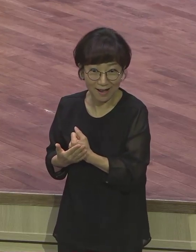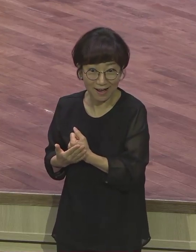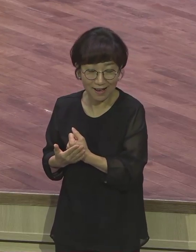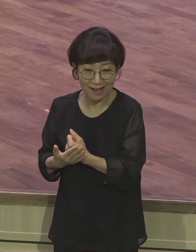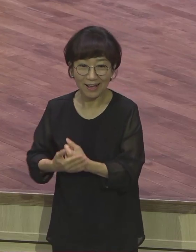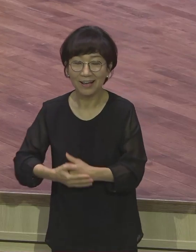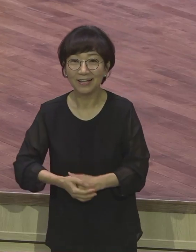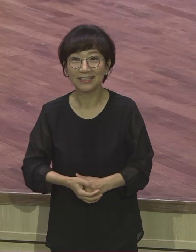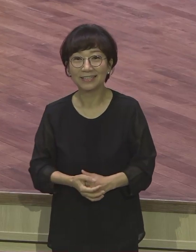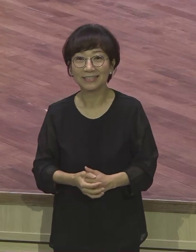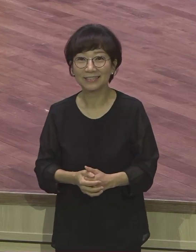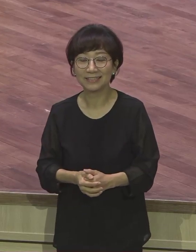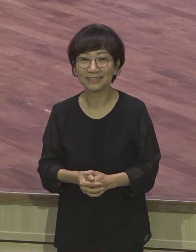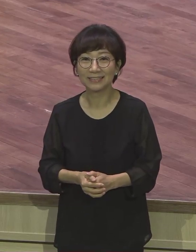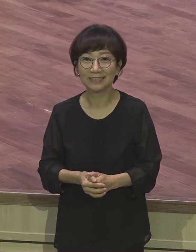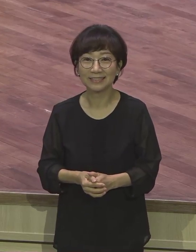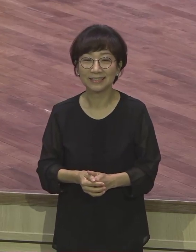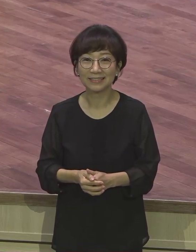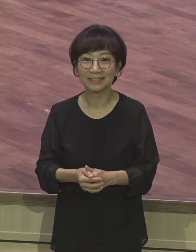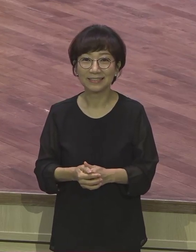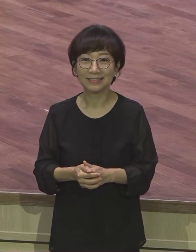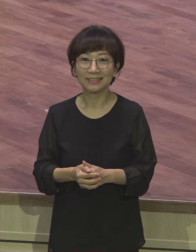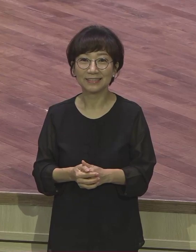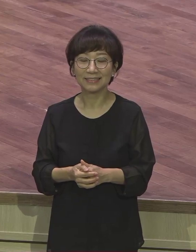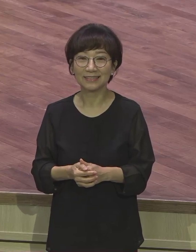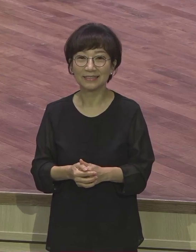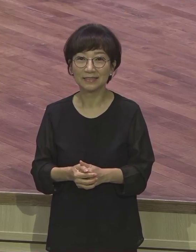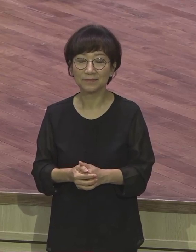청산 찬양대는 이부를 많이 알루투 씨 많이 보내요.